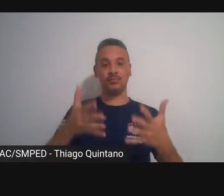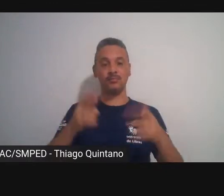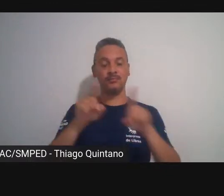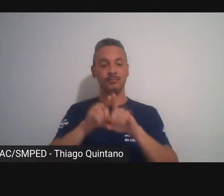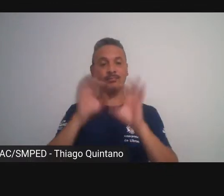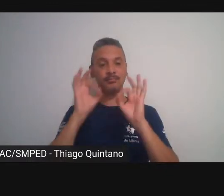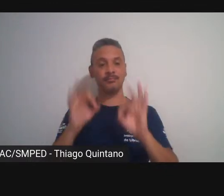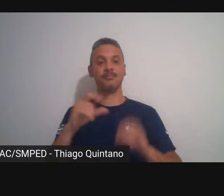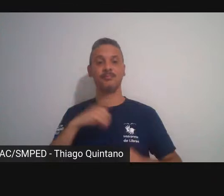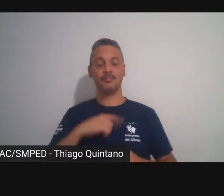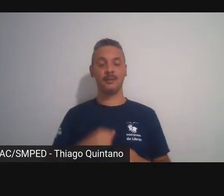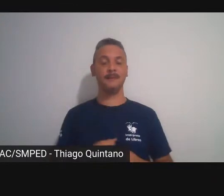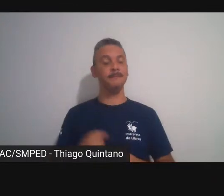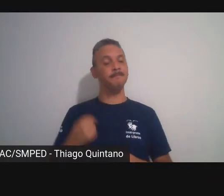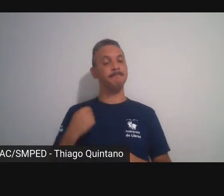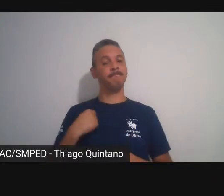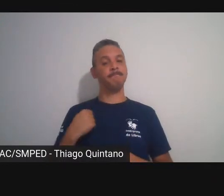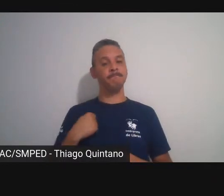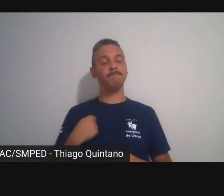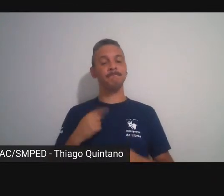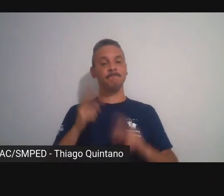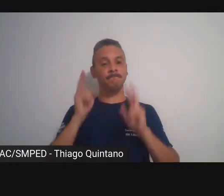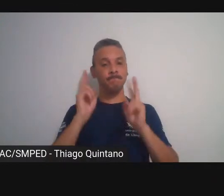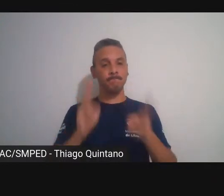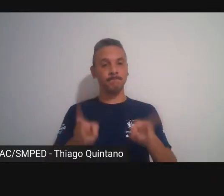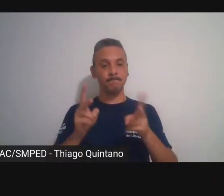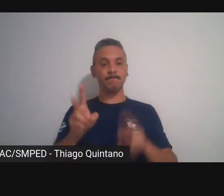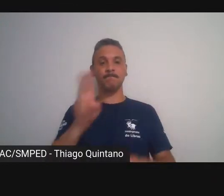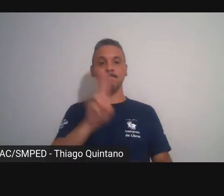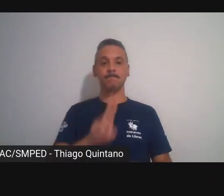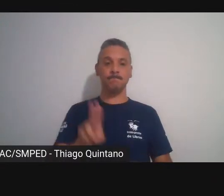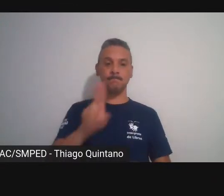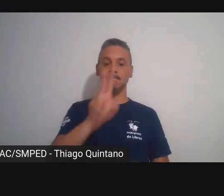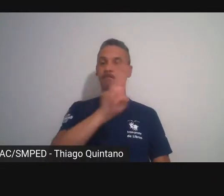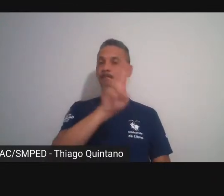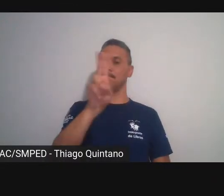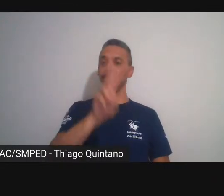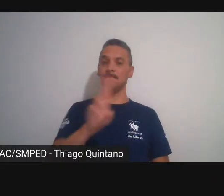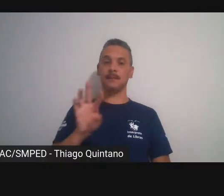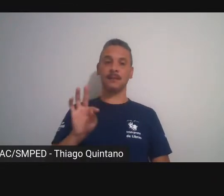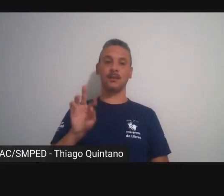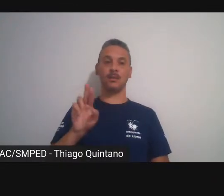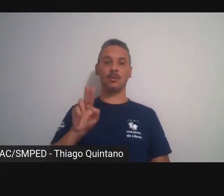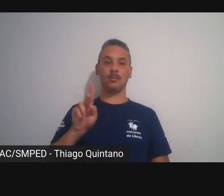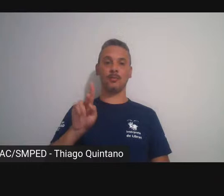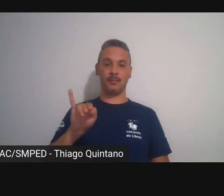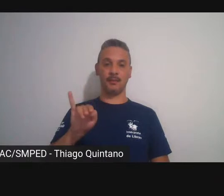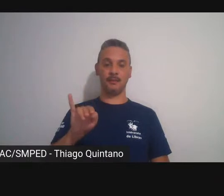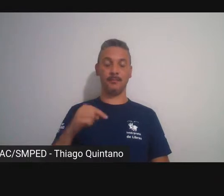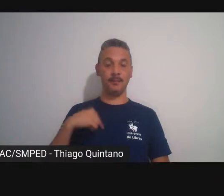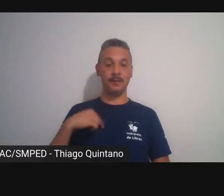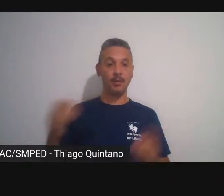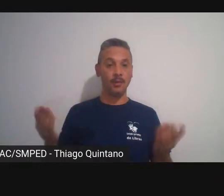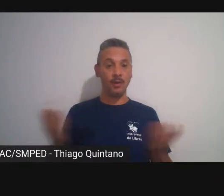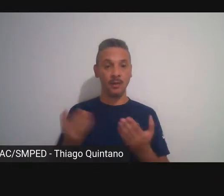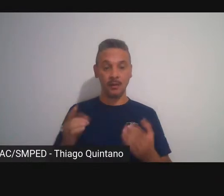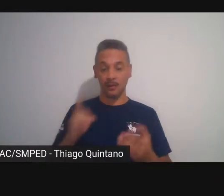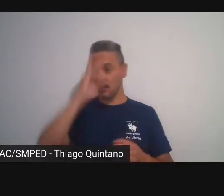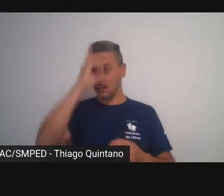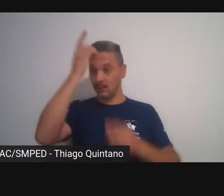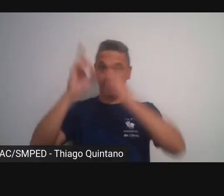e eu continuo sempre utilizando o nome estupis e agora eu já estou até num ponto que eu invento o nome